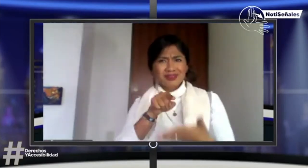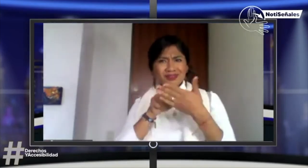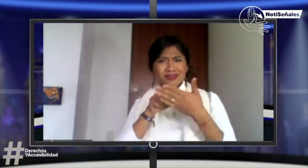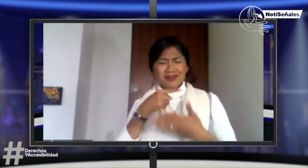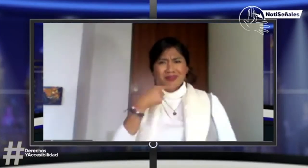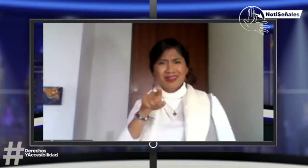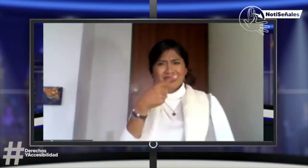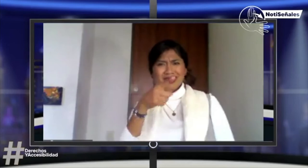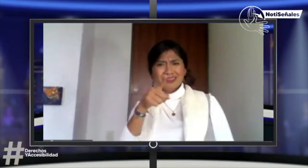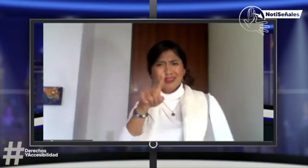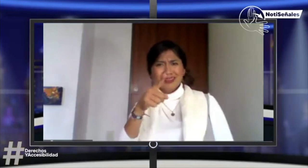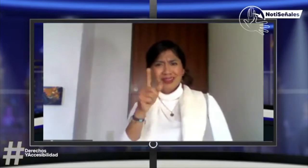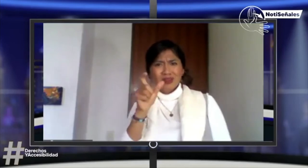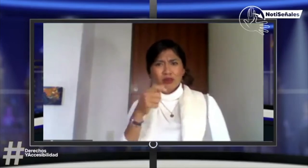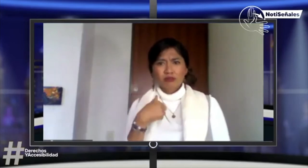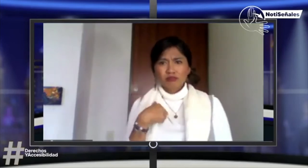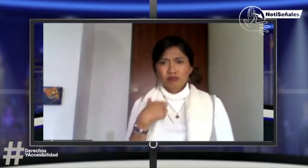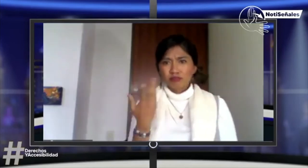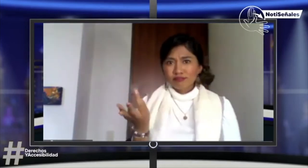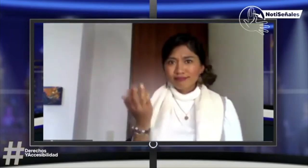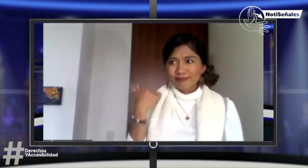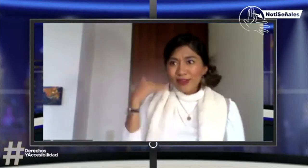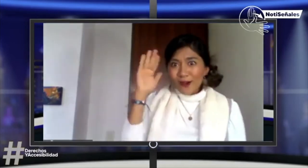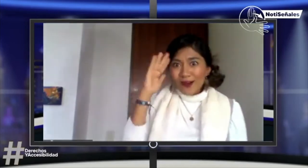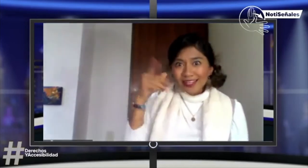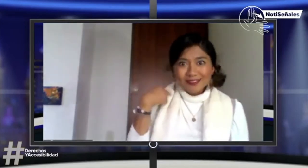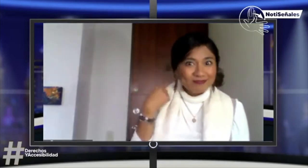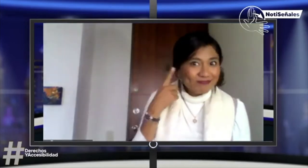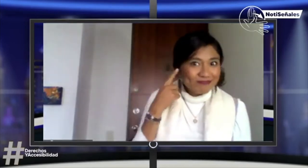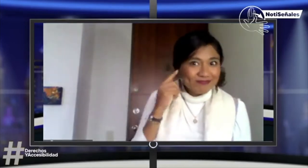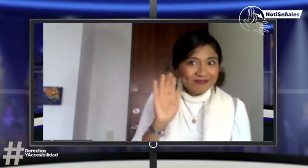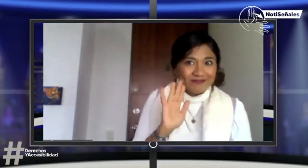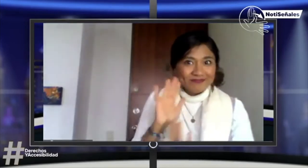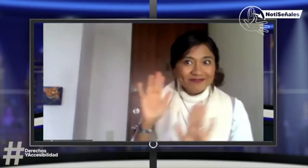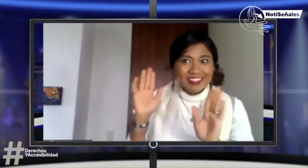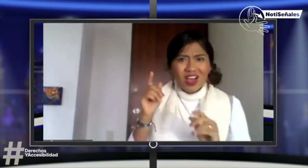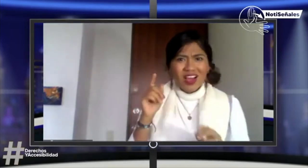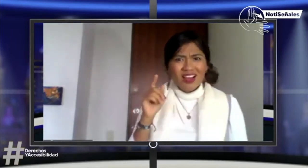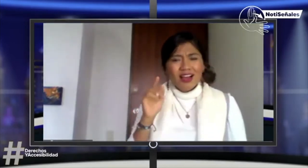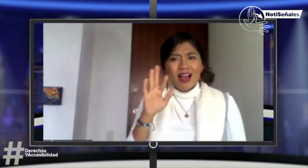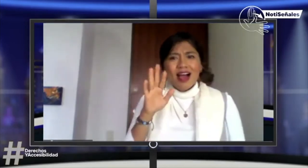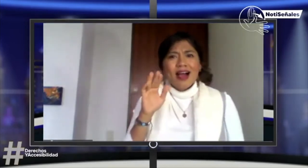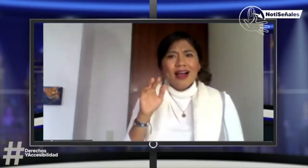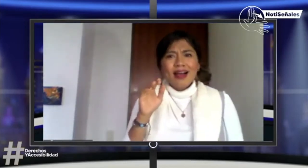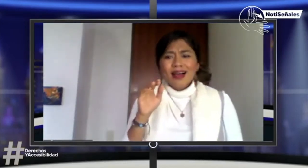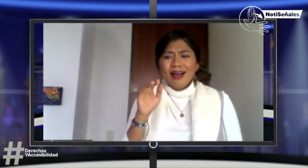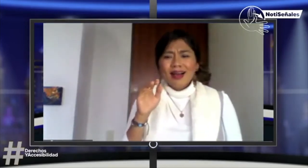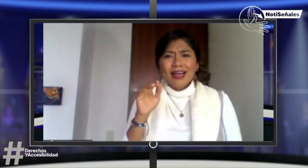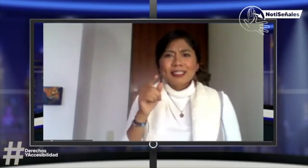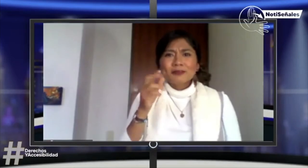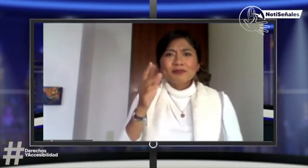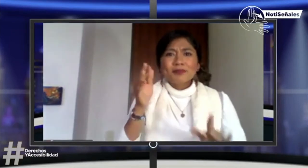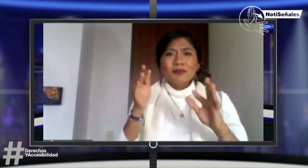Me miró como si nunca hubiera visto una persona sorda, aterrada. Yo le dije, hola, soy una persona sorda. Y